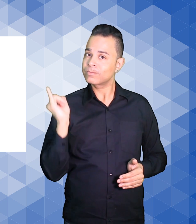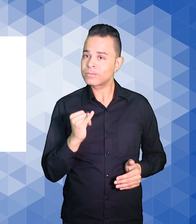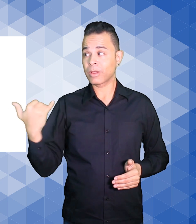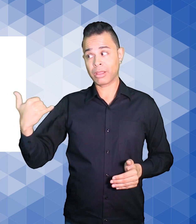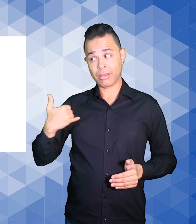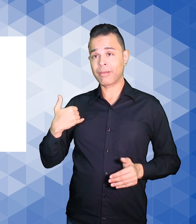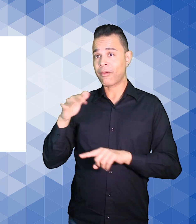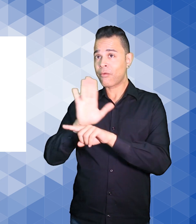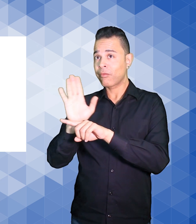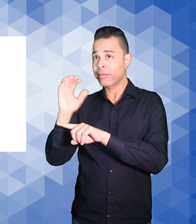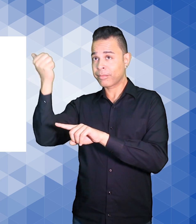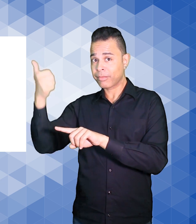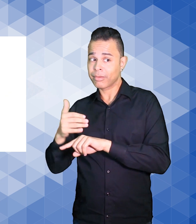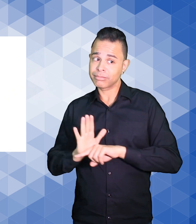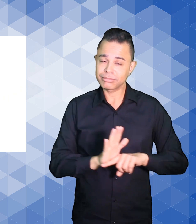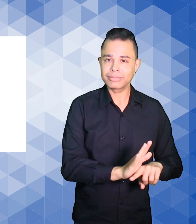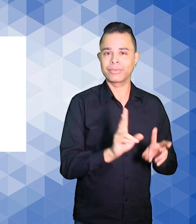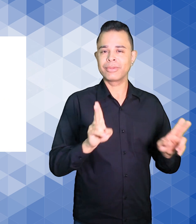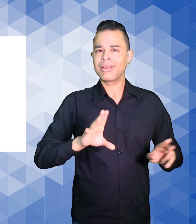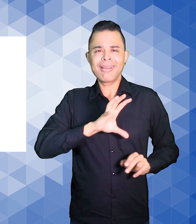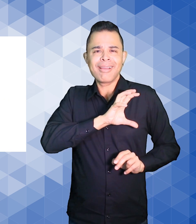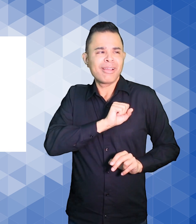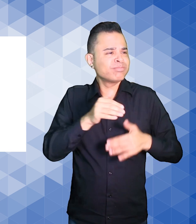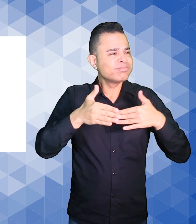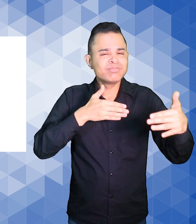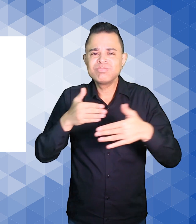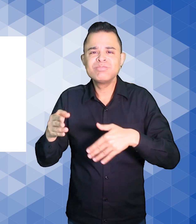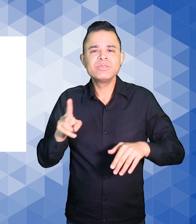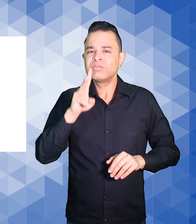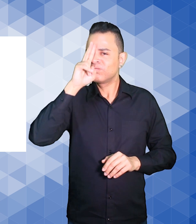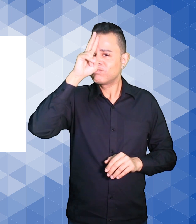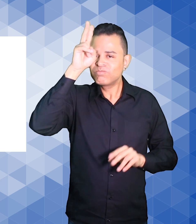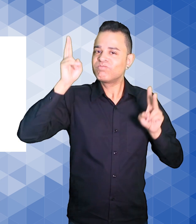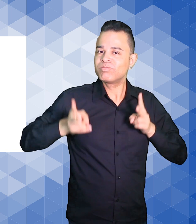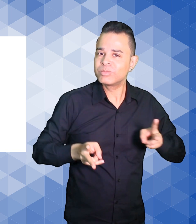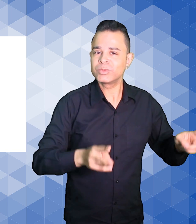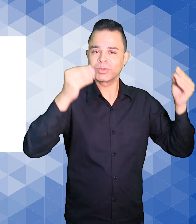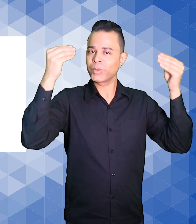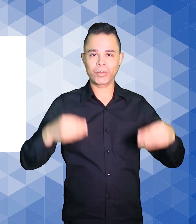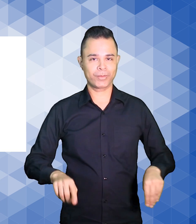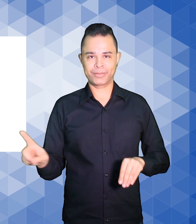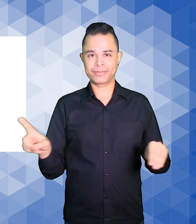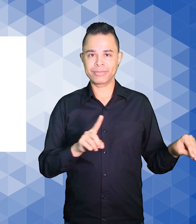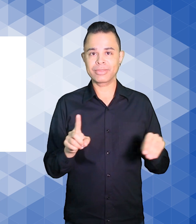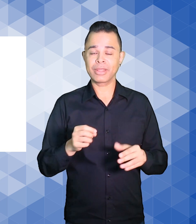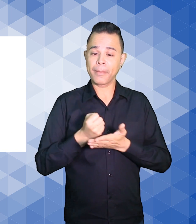O amor supera qualquer coisa. Com patrocínio da Natura Mamãe e Bebê, que